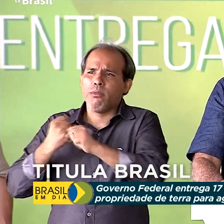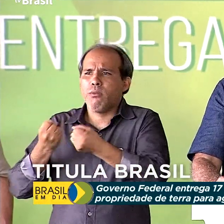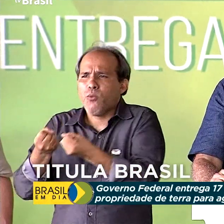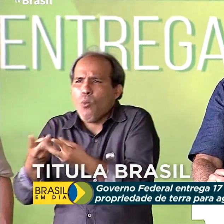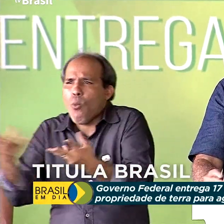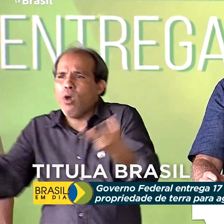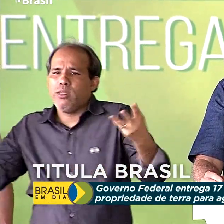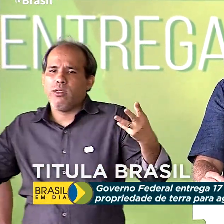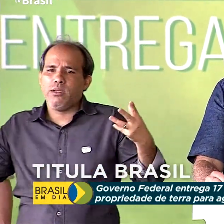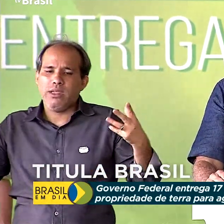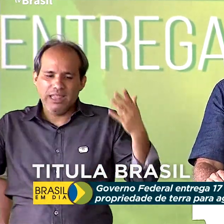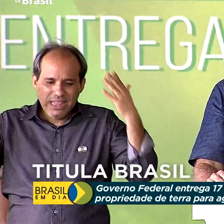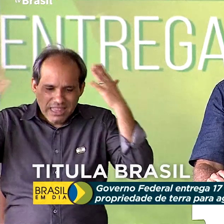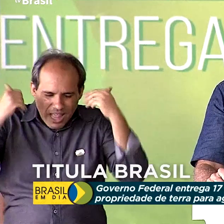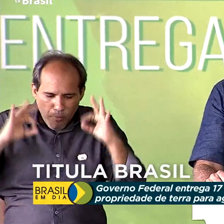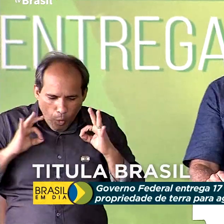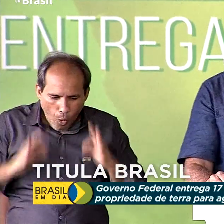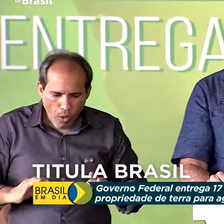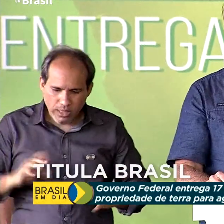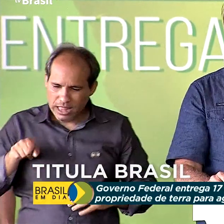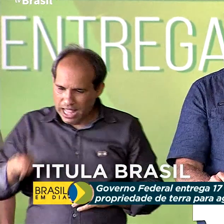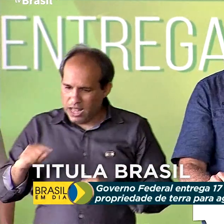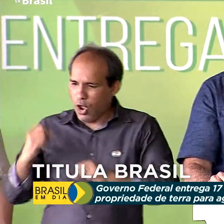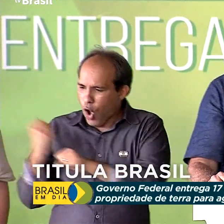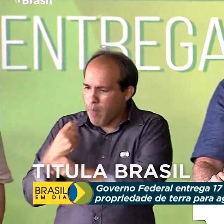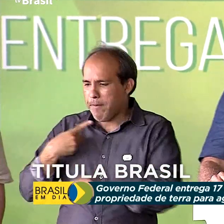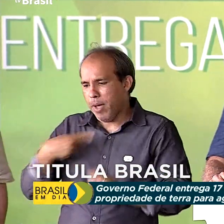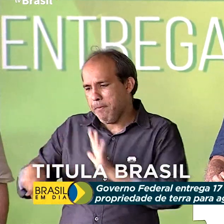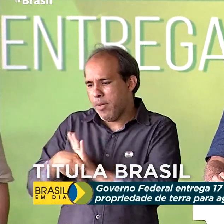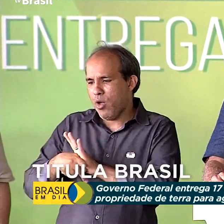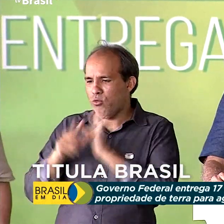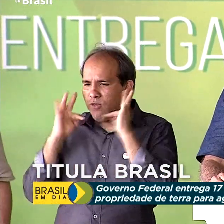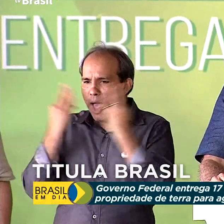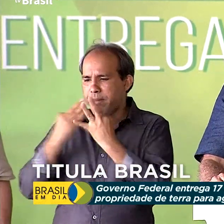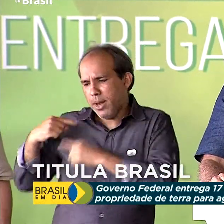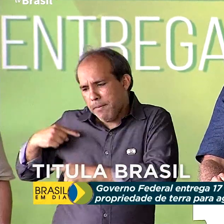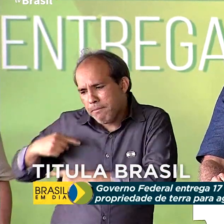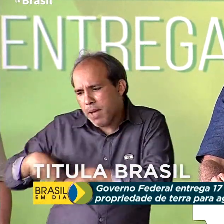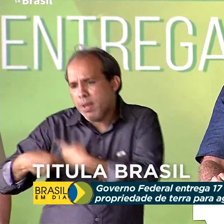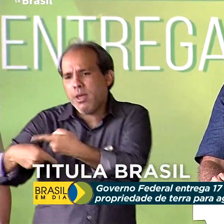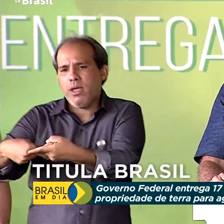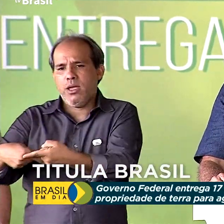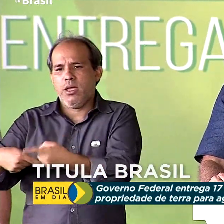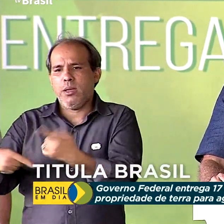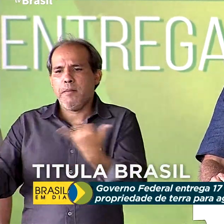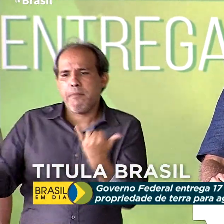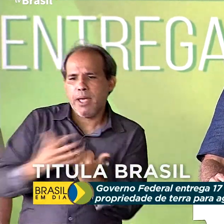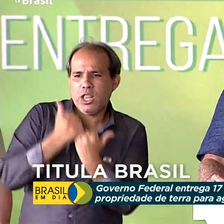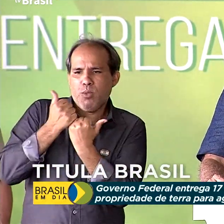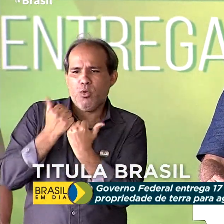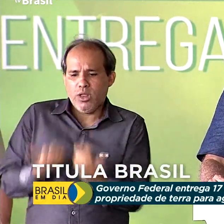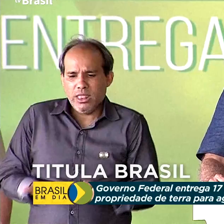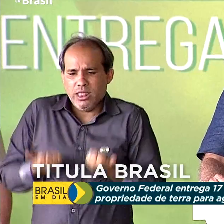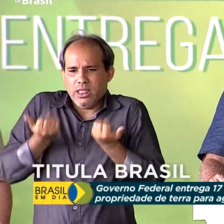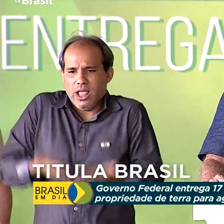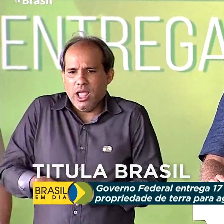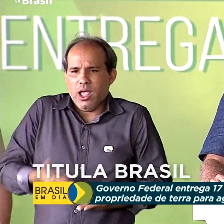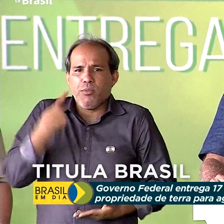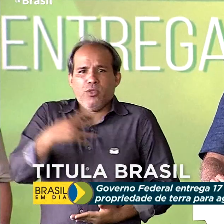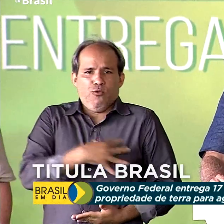ter a certeza que aquilo será incorporado ao seu patrimônio familiar, aquilo ficará para os seus filhos,